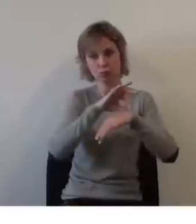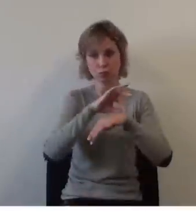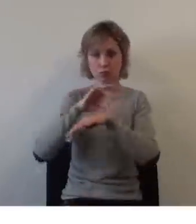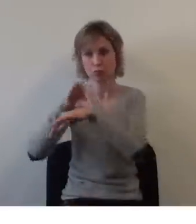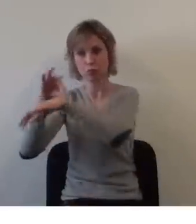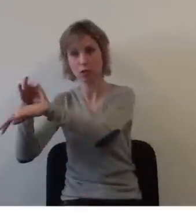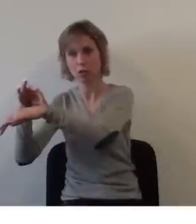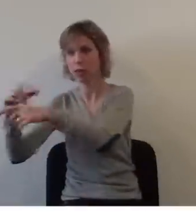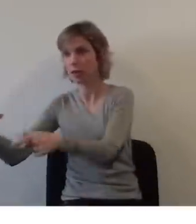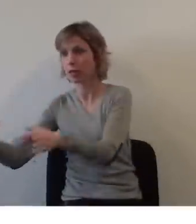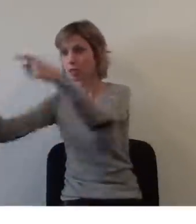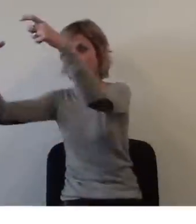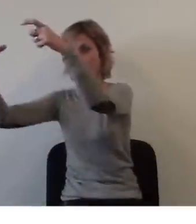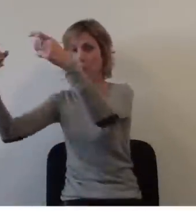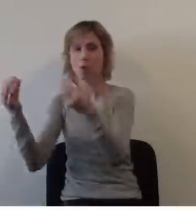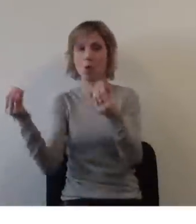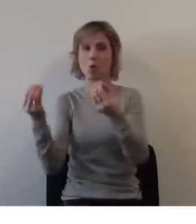Lorsque vous retirez votre billet,